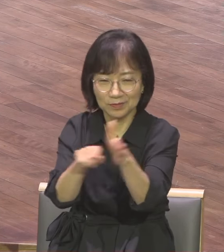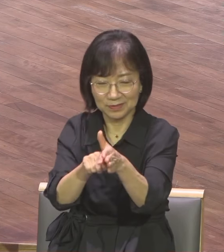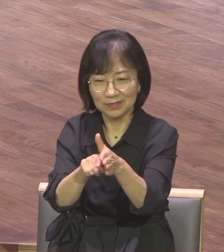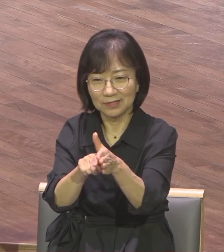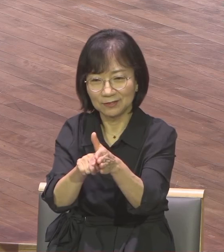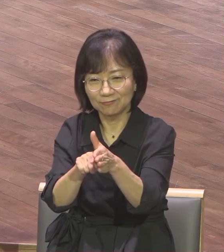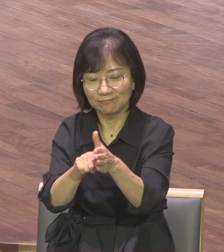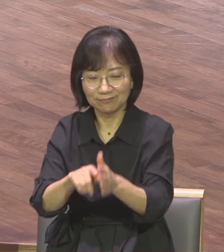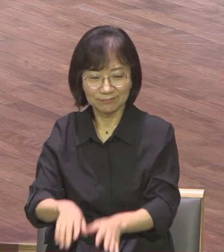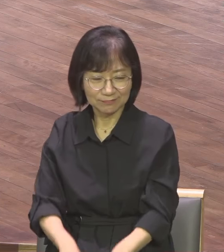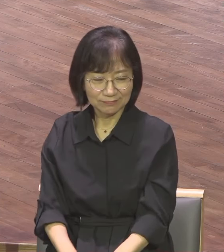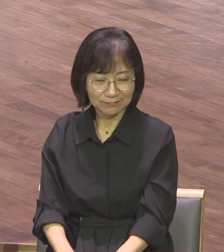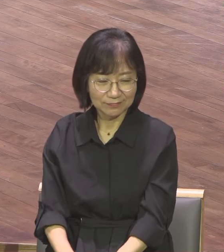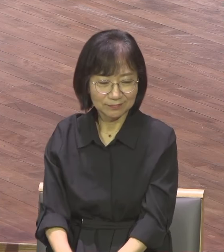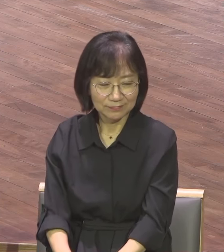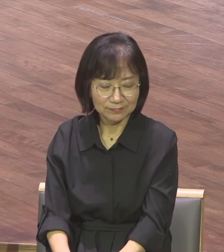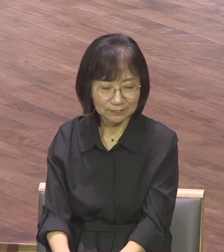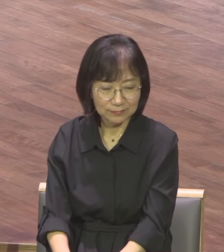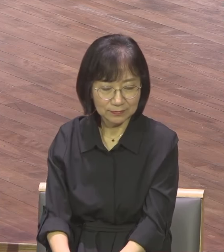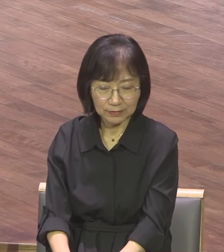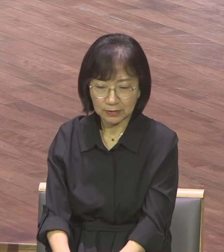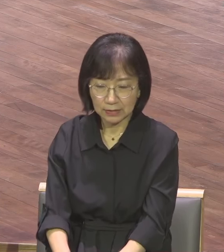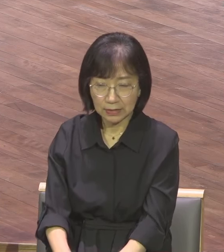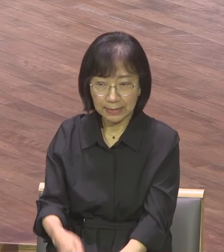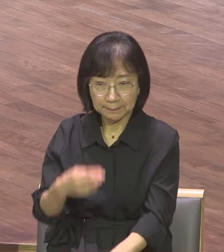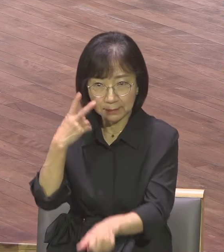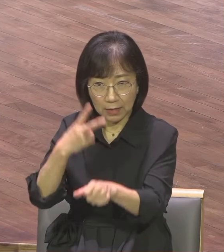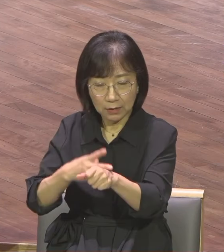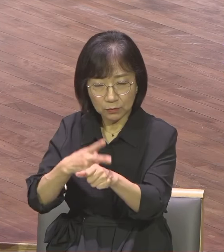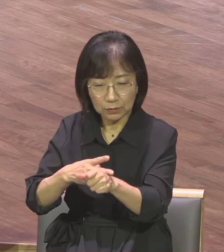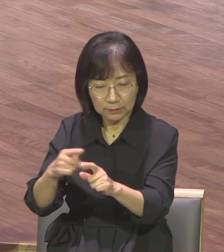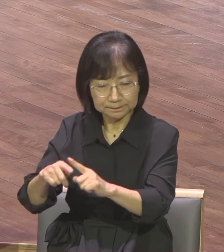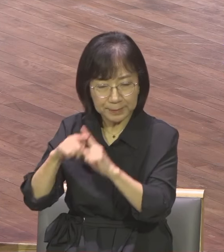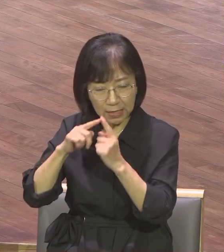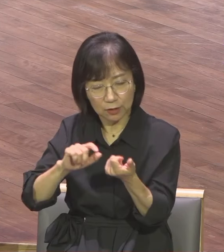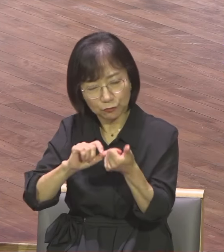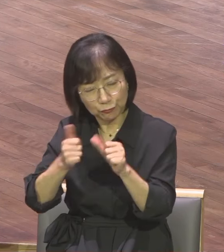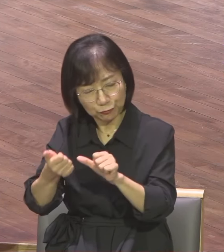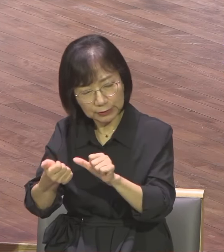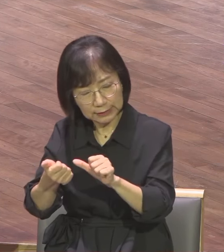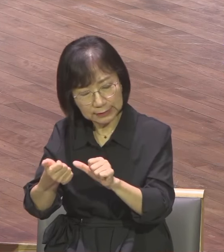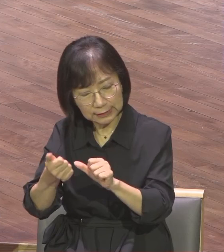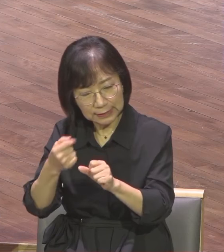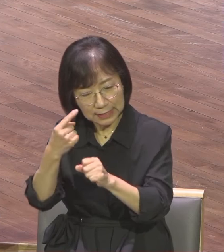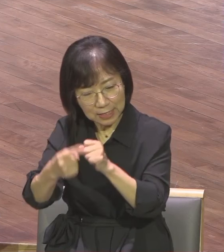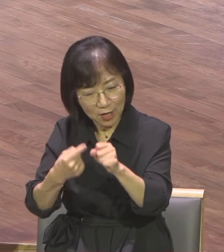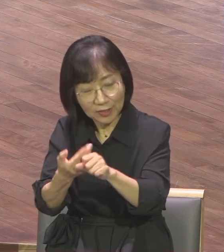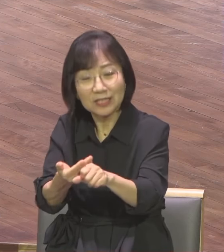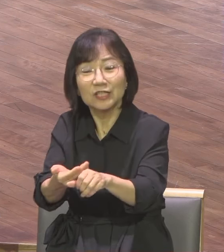바울이 순교하기 1년 전에 사랑하는 아들을 디모데에게 쓴 편지